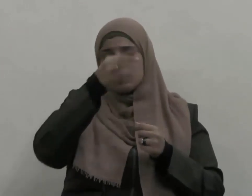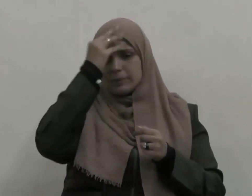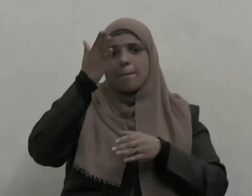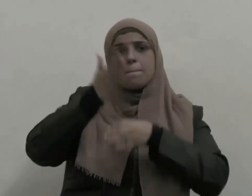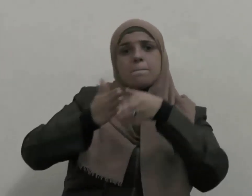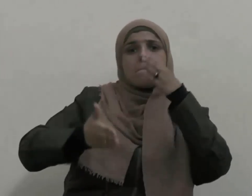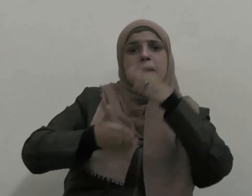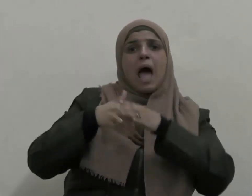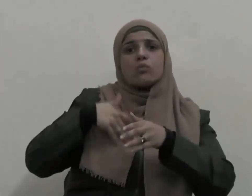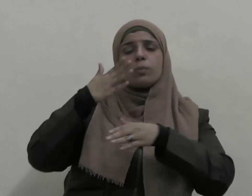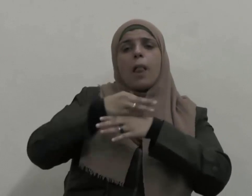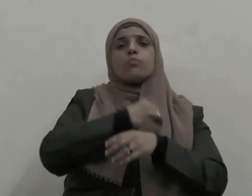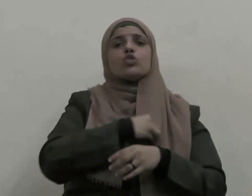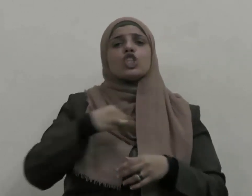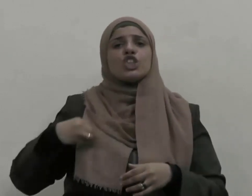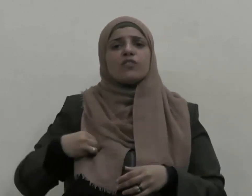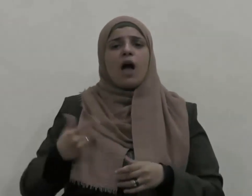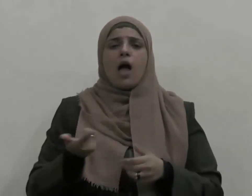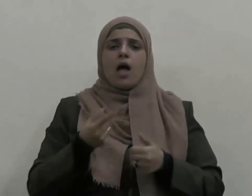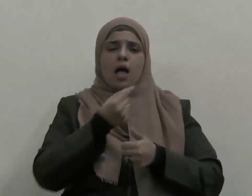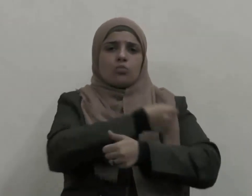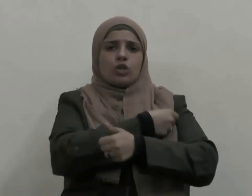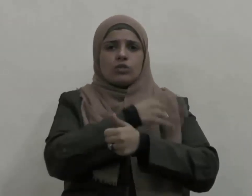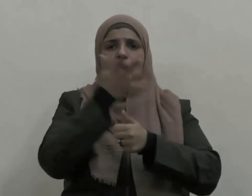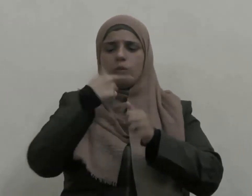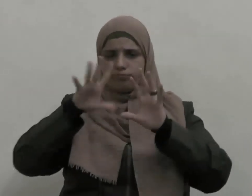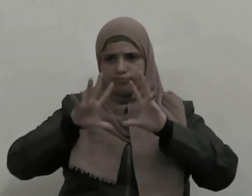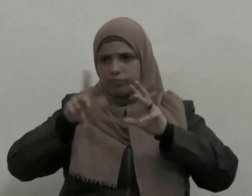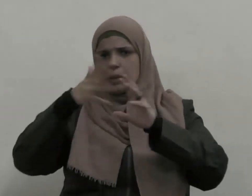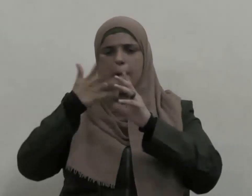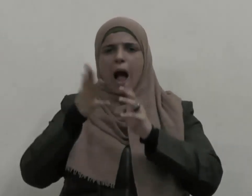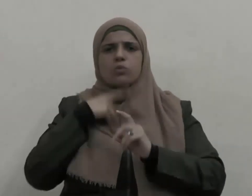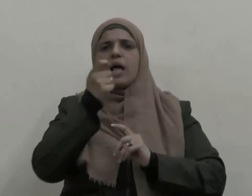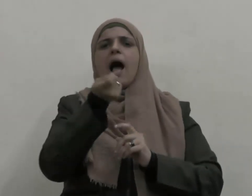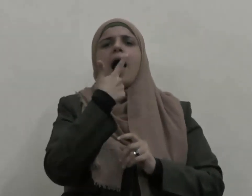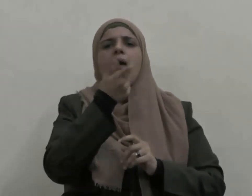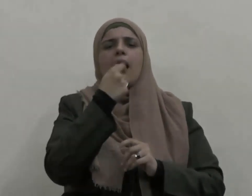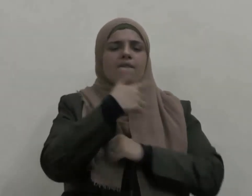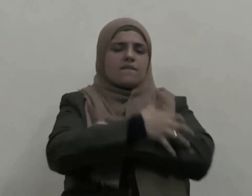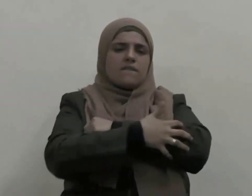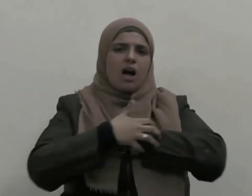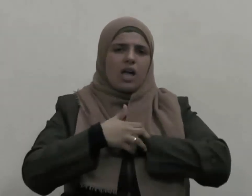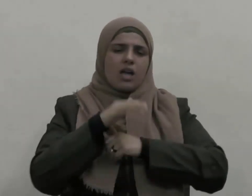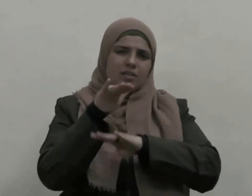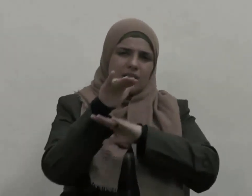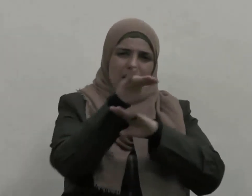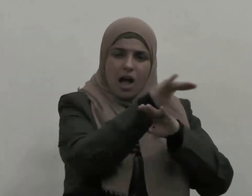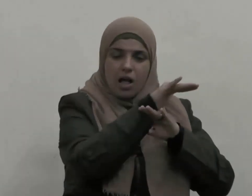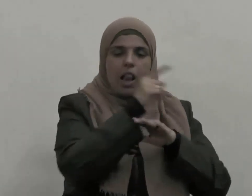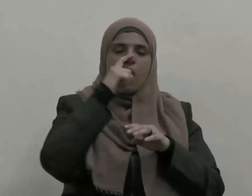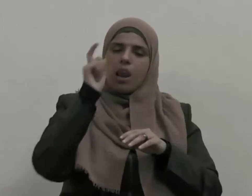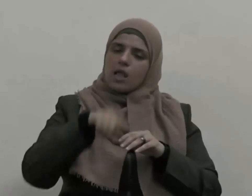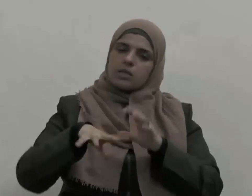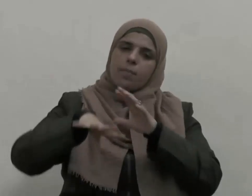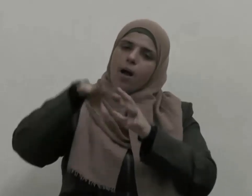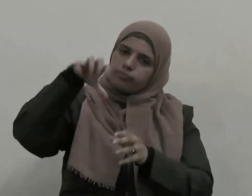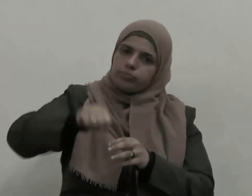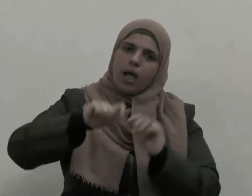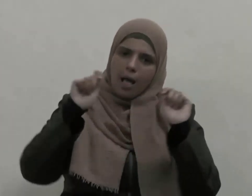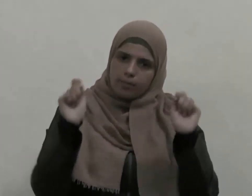وتجهيزها لعلاج الفقراء ورعايتهم فالأولوية لذلك وإن